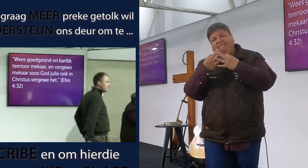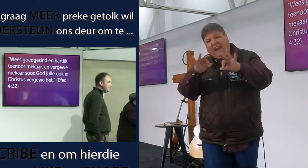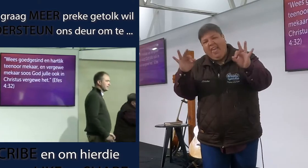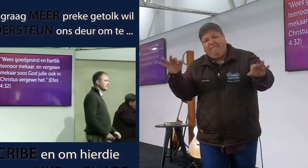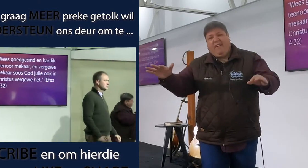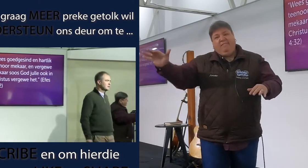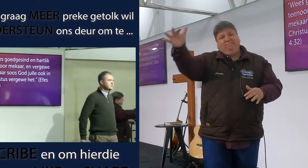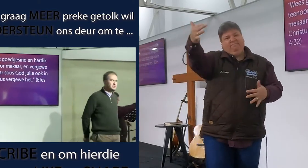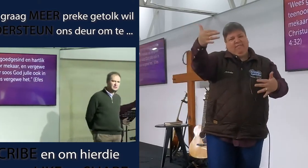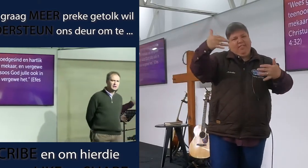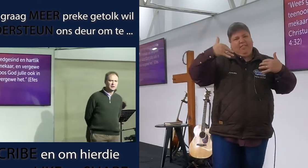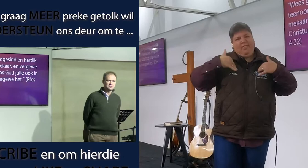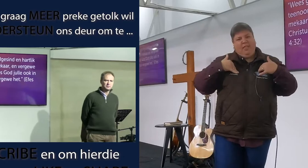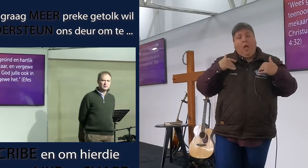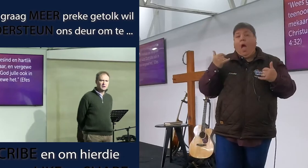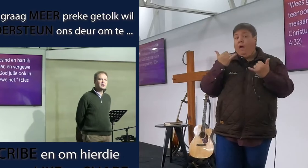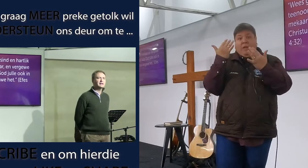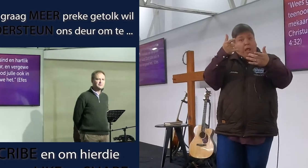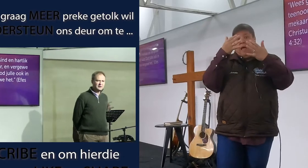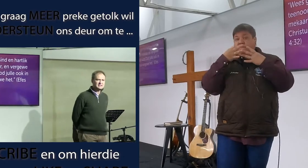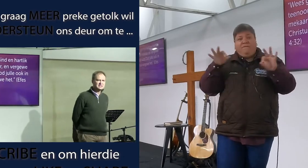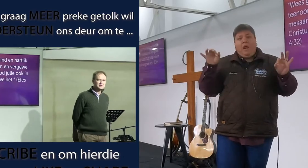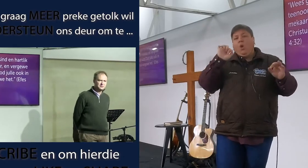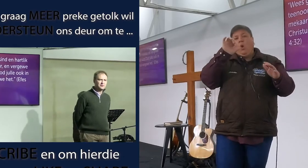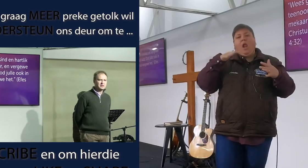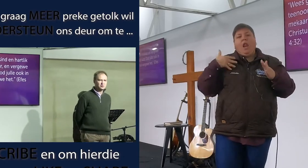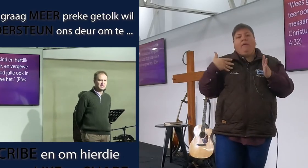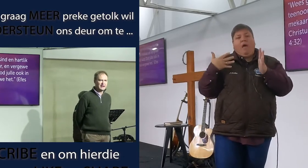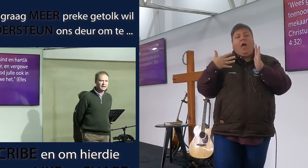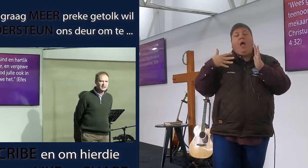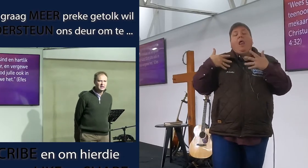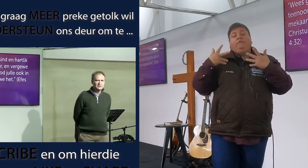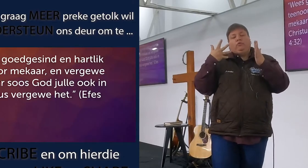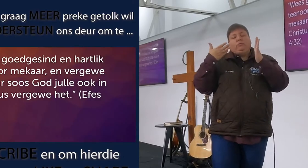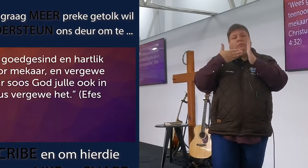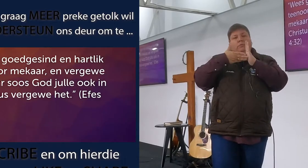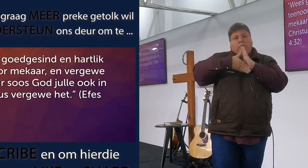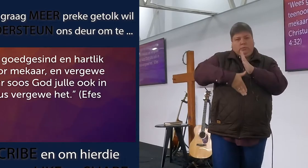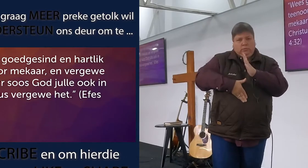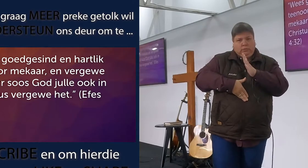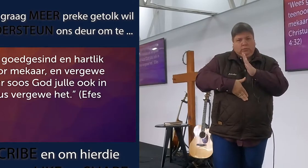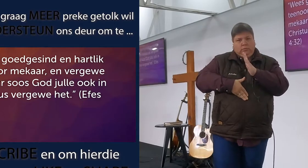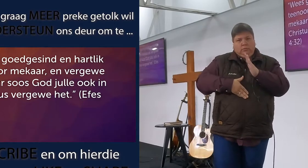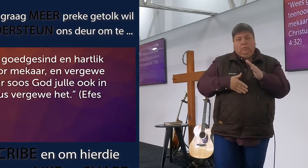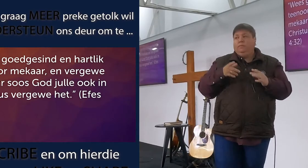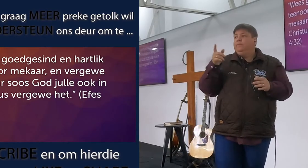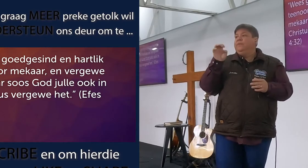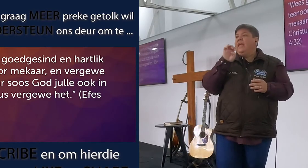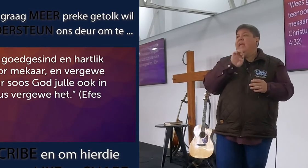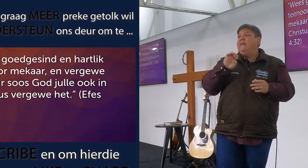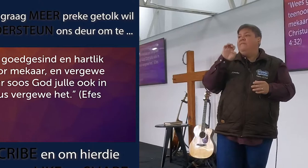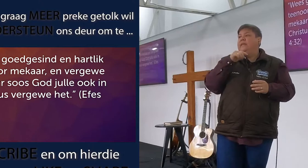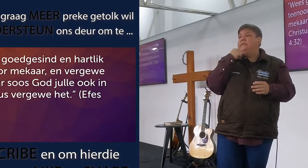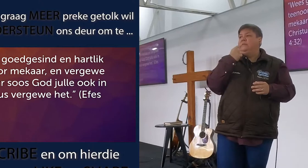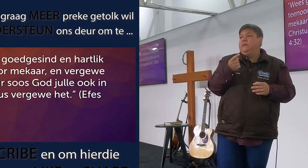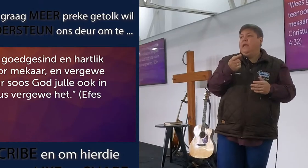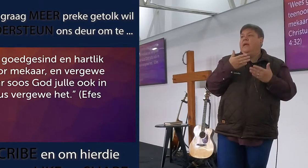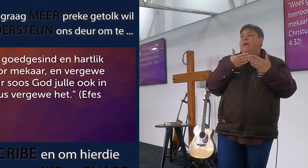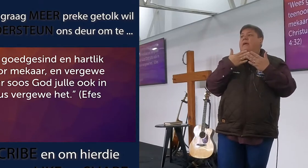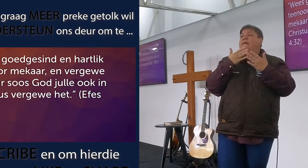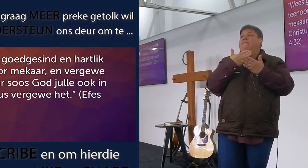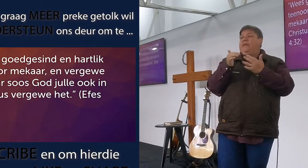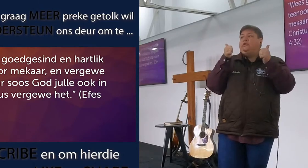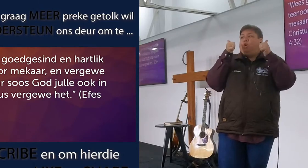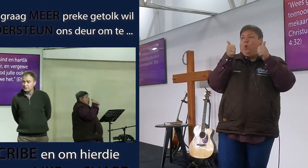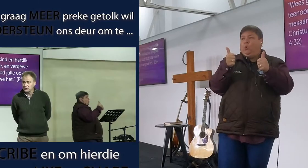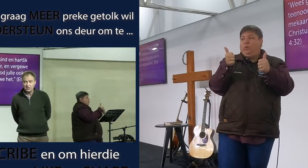want hierdie ding kan vir jou terughoud, nou kijk vers 4 vers 32, wees goed gesind en hartelijk teen oor mekaar en vergewe mekaar, sê